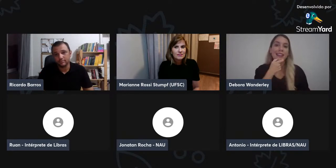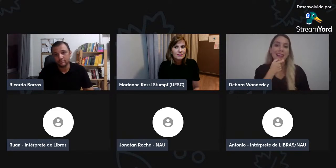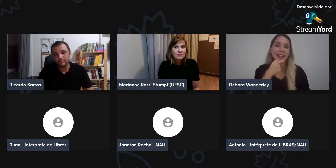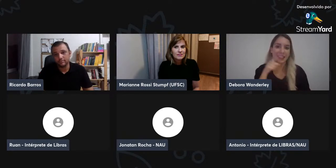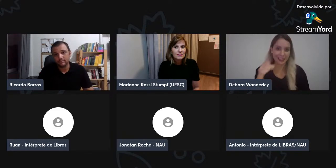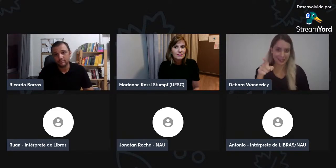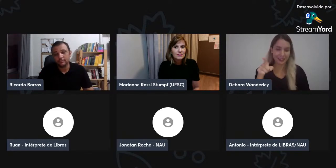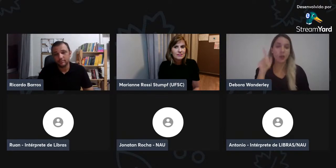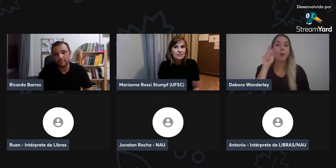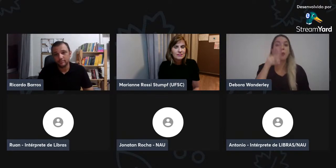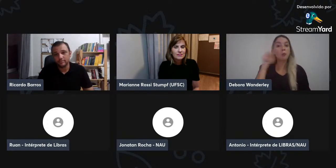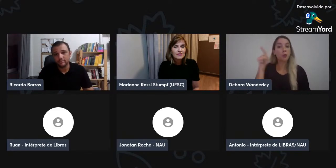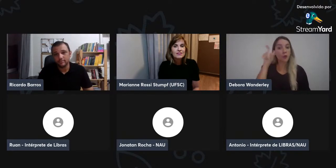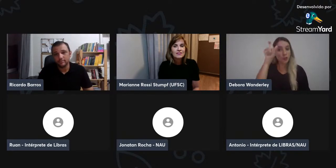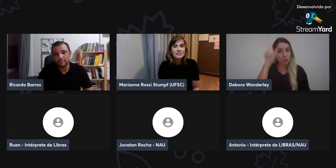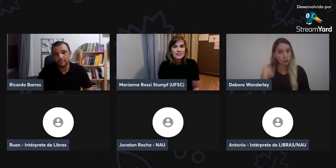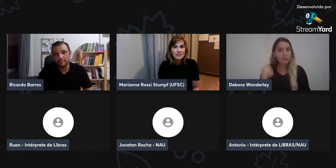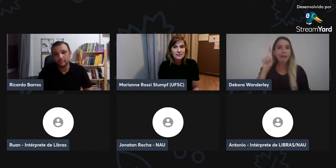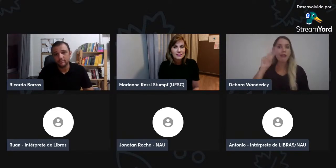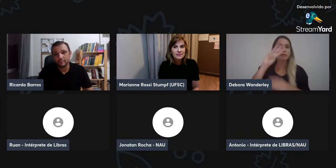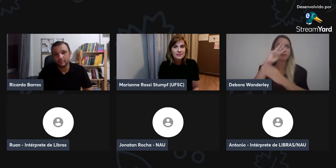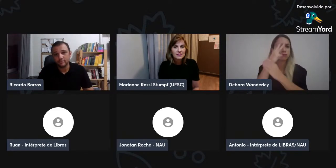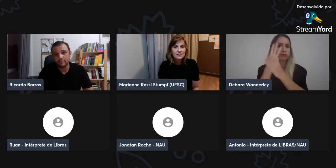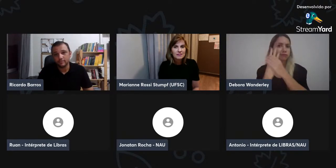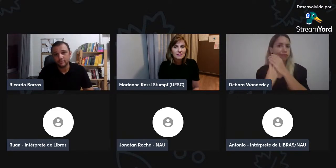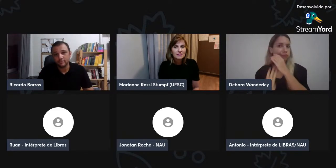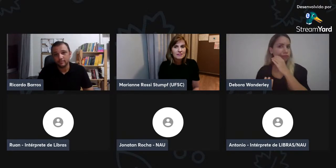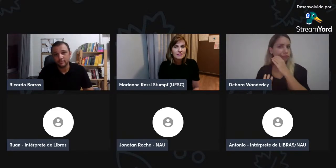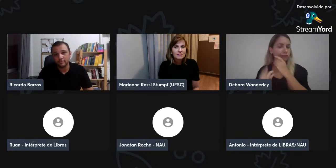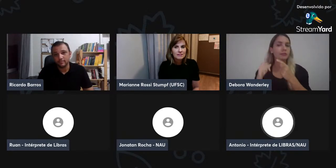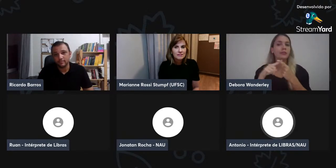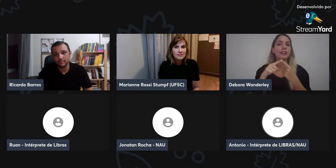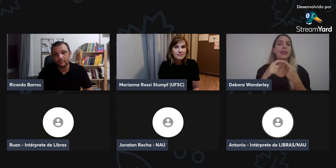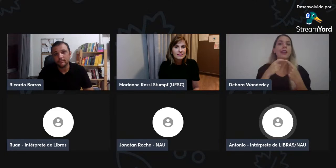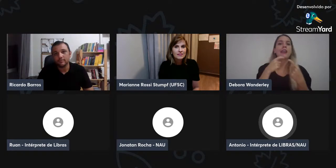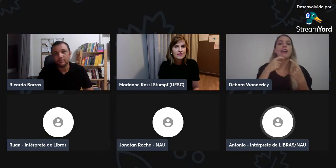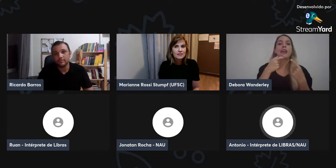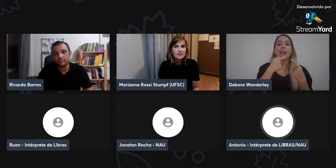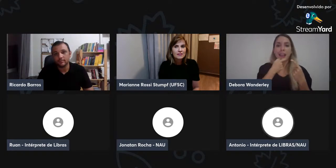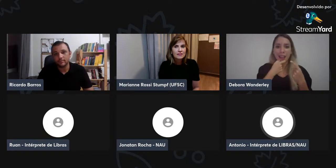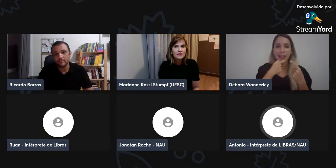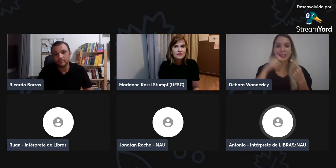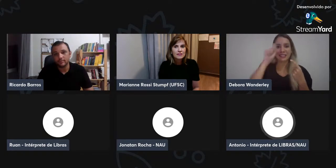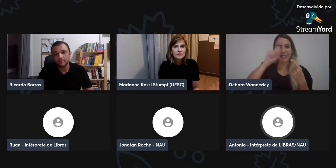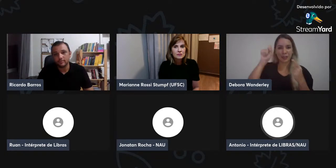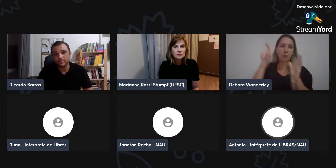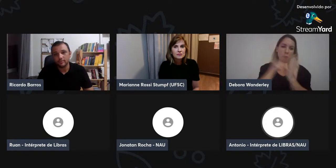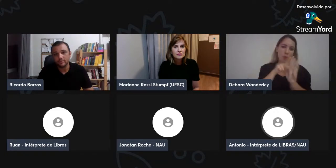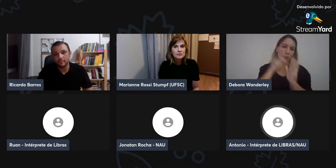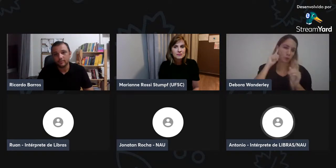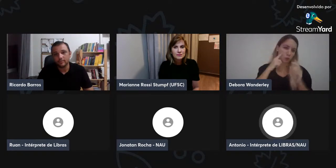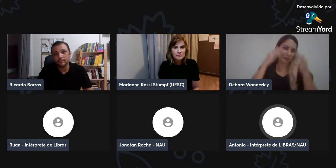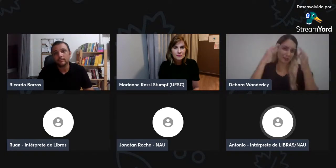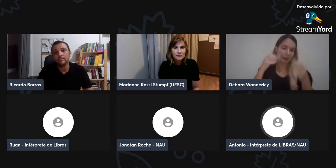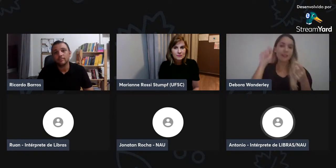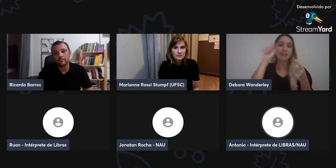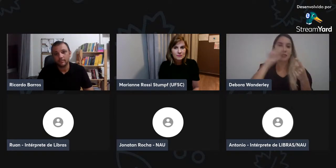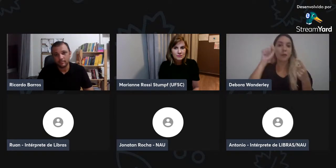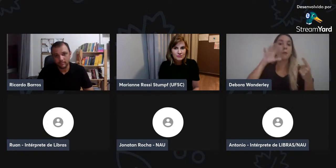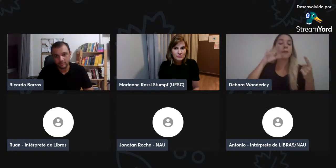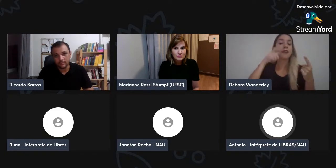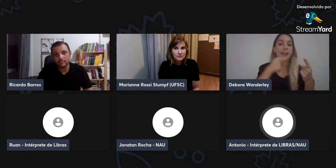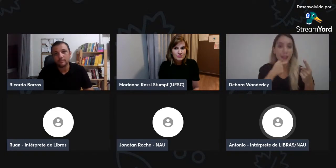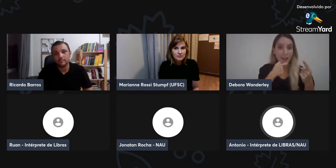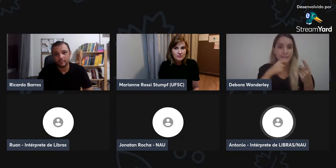se o aluno, ele tem um curso de inglês, e o professor, ele é um professor trilingue e tudo mais, inglês,